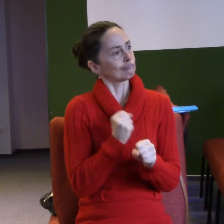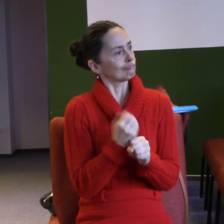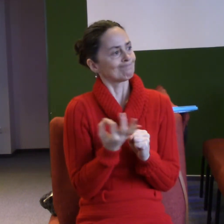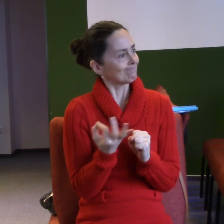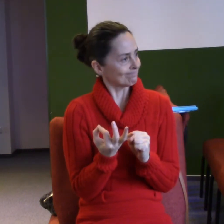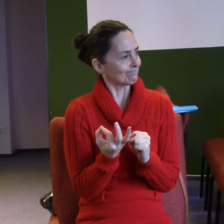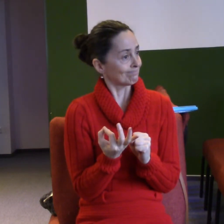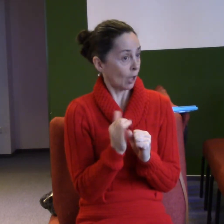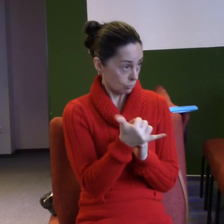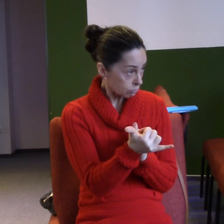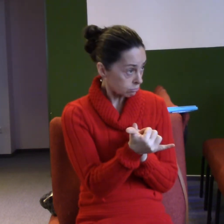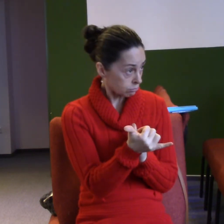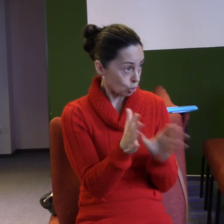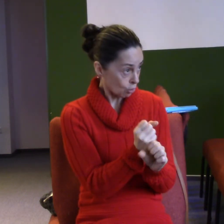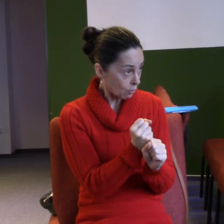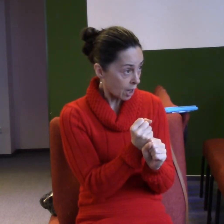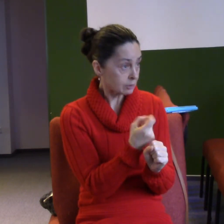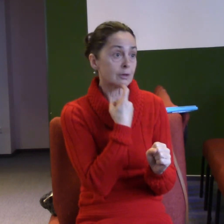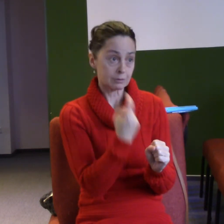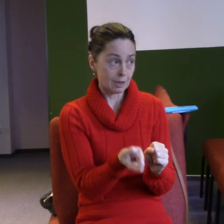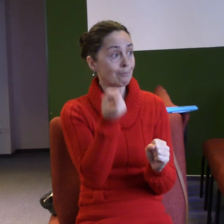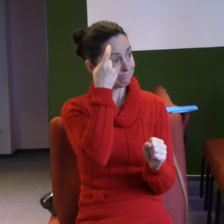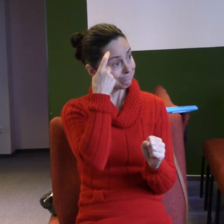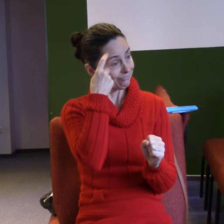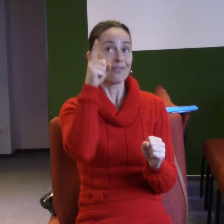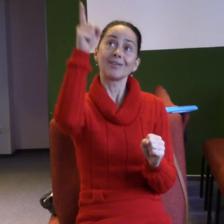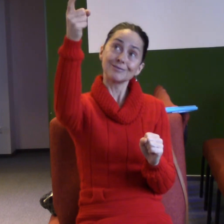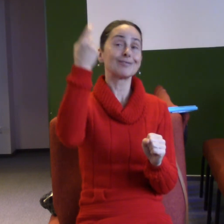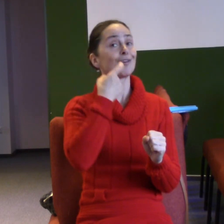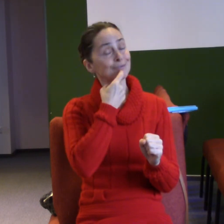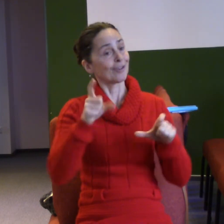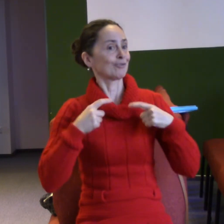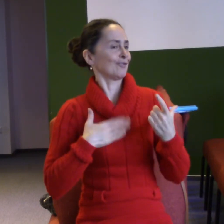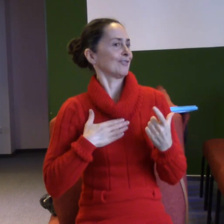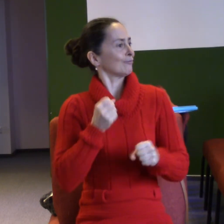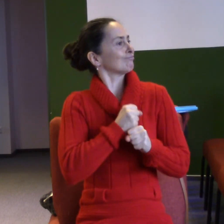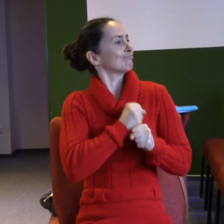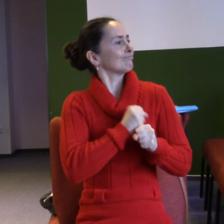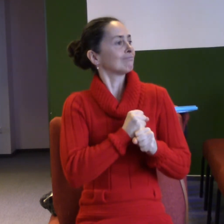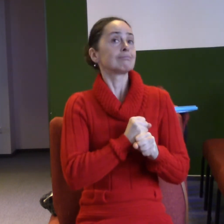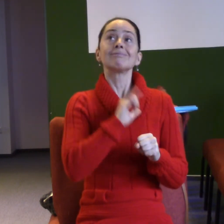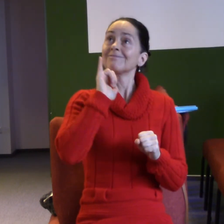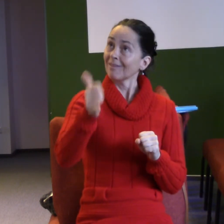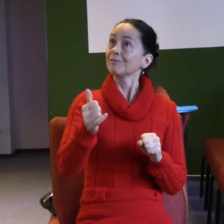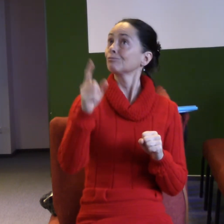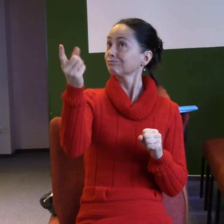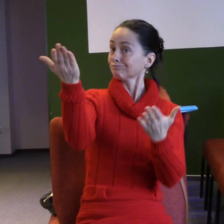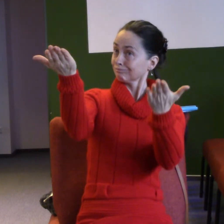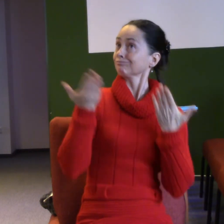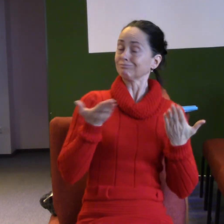Je to tak? Chceme vědět, co Bůh chce v našem životě dělat? Chceme mu říkat, jo pane, dělej to. Protože někdy pán Bůh